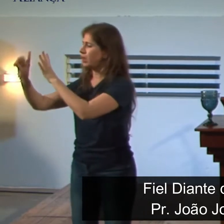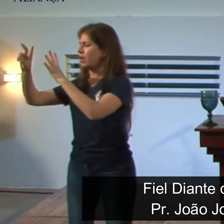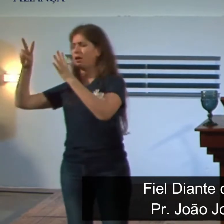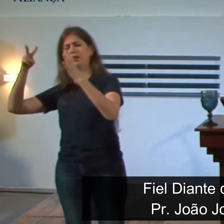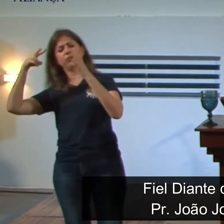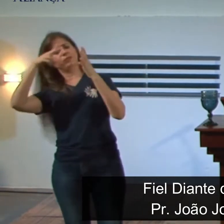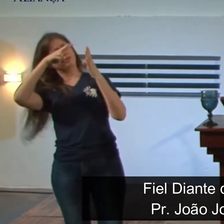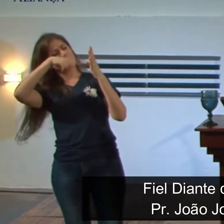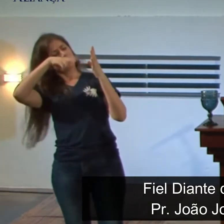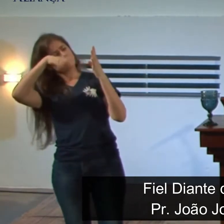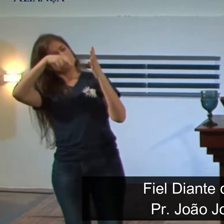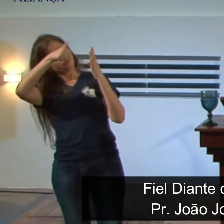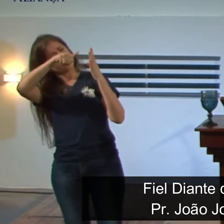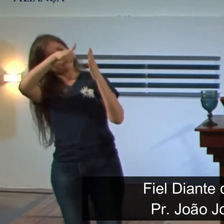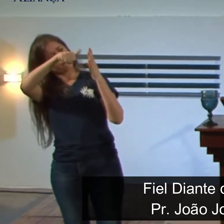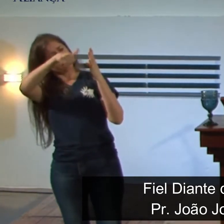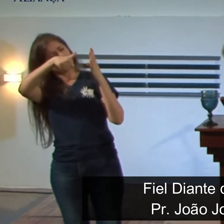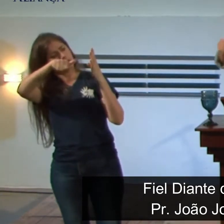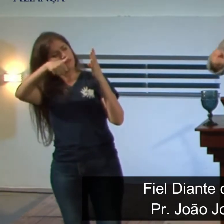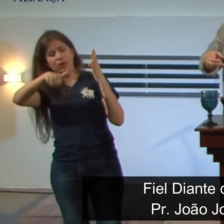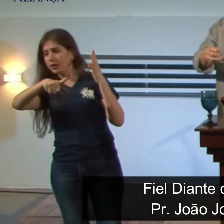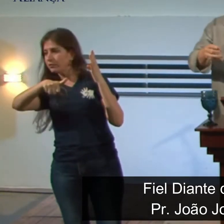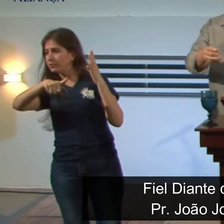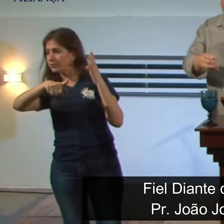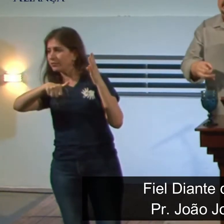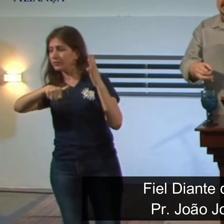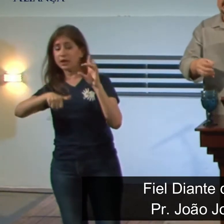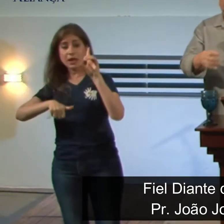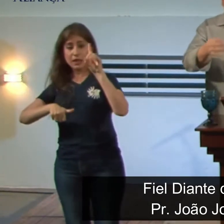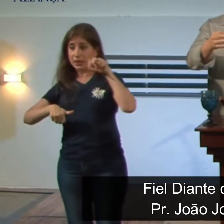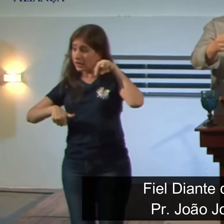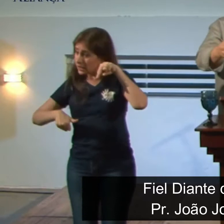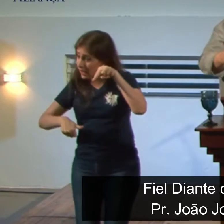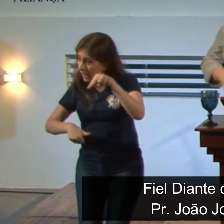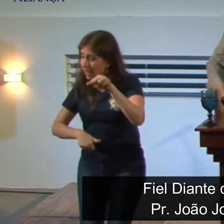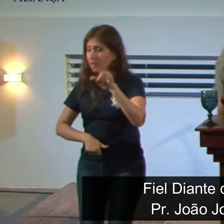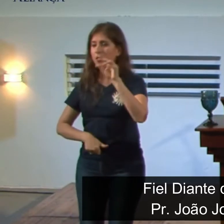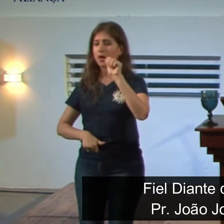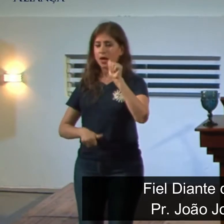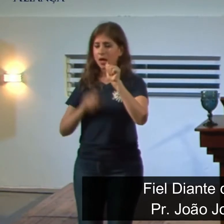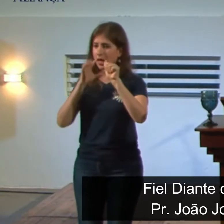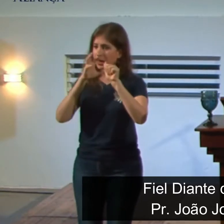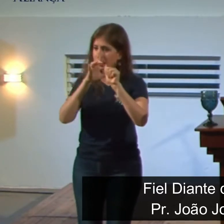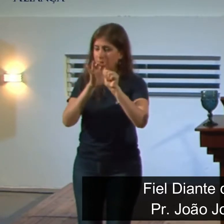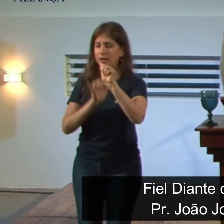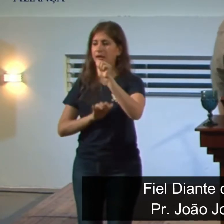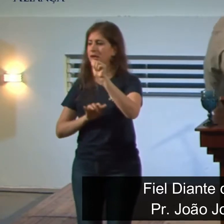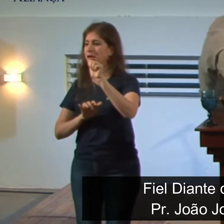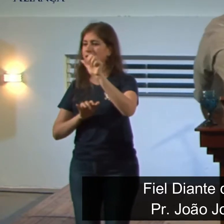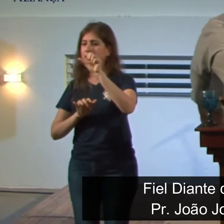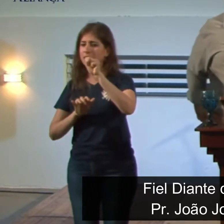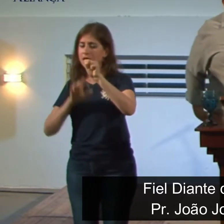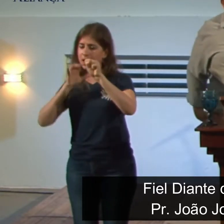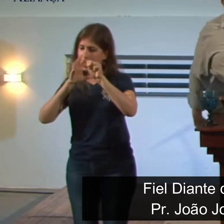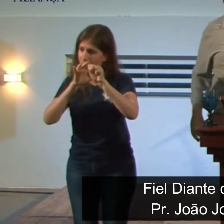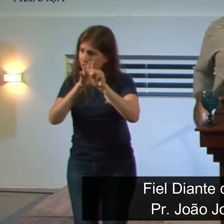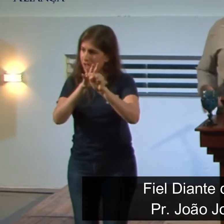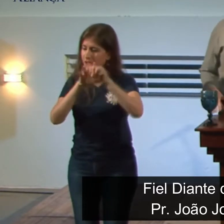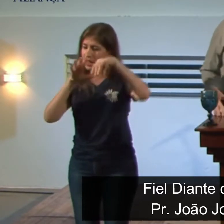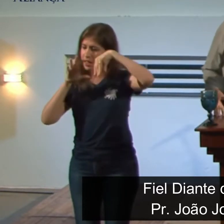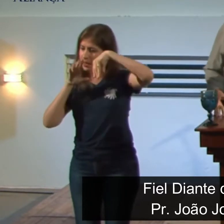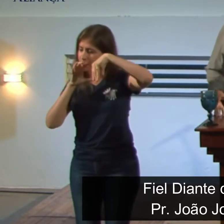comparou Daniel, Ananias, Azarias e Mesaque